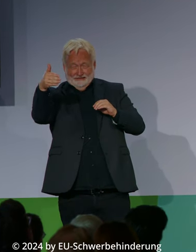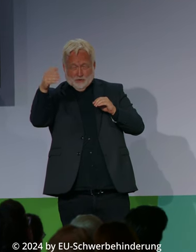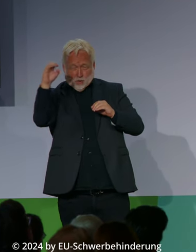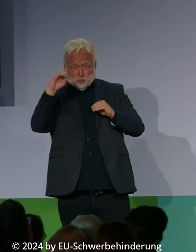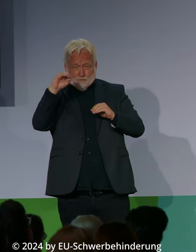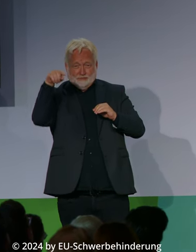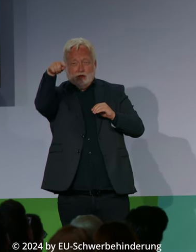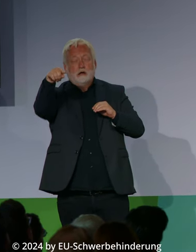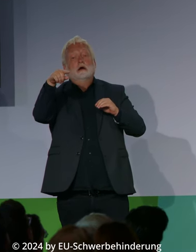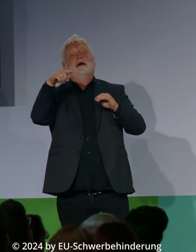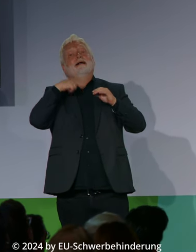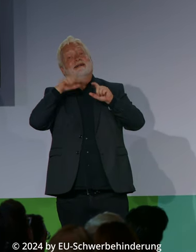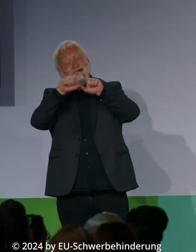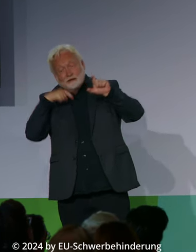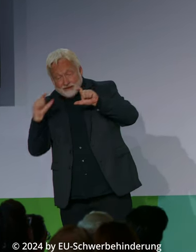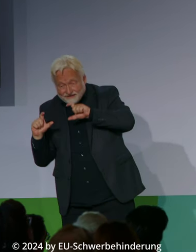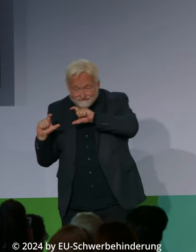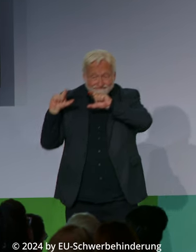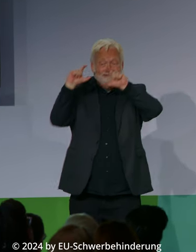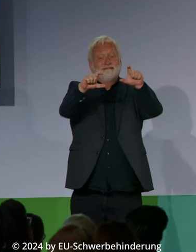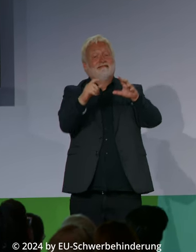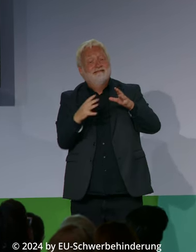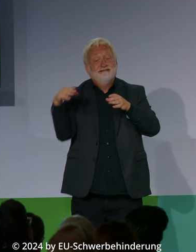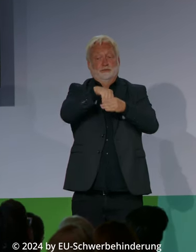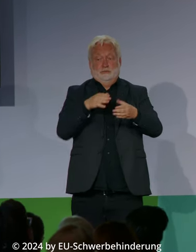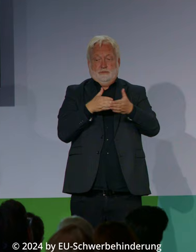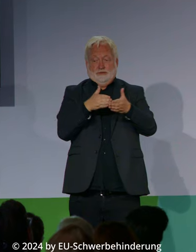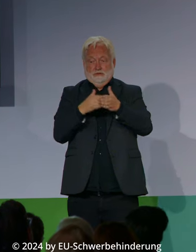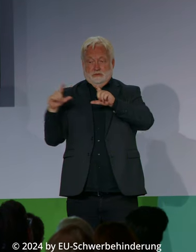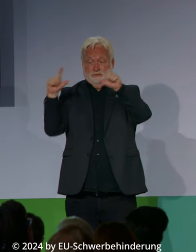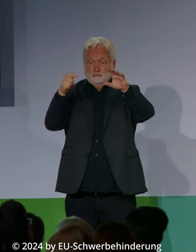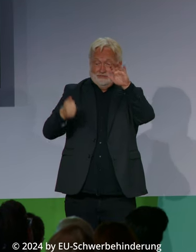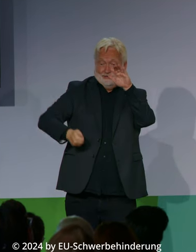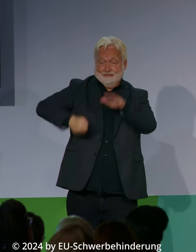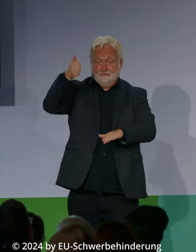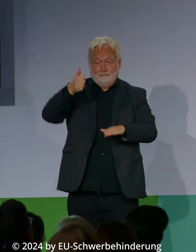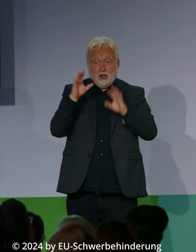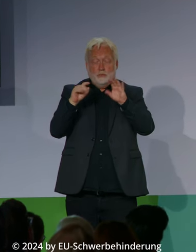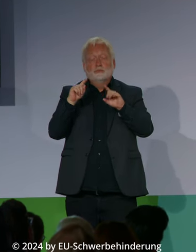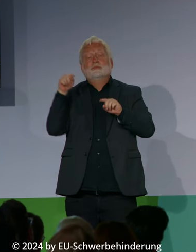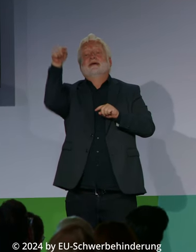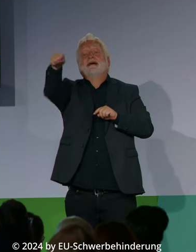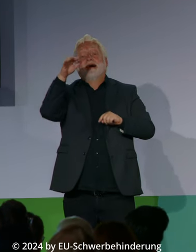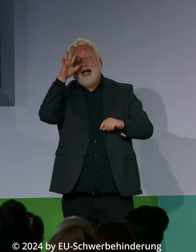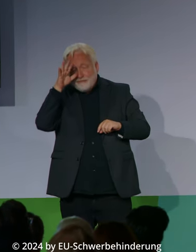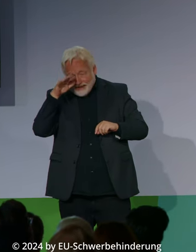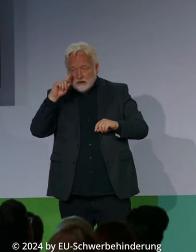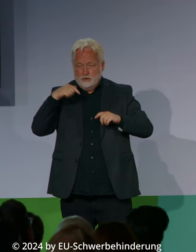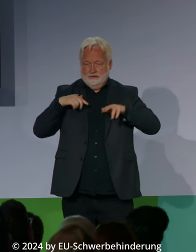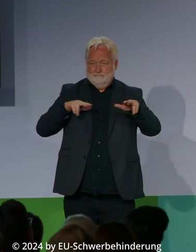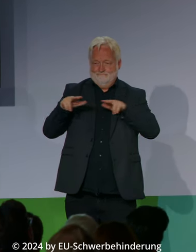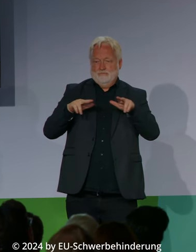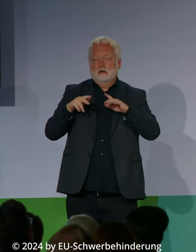es mit Ihrem beherzten, leidenschaftlichen Einsatz für die Rechte von Menschen mit Behinderung. Gleiches gilt für die Sozial- und Wohlfahrtsverbände,